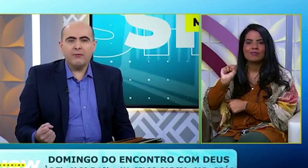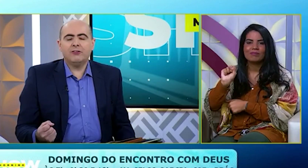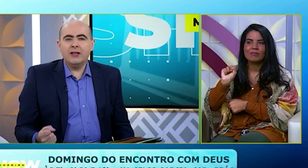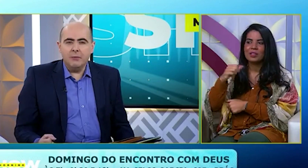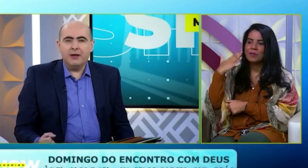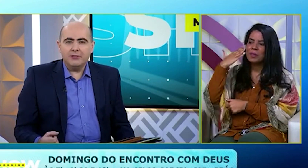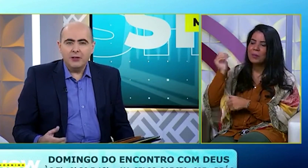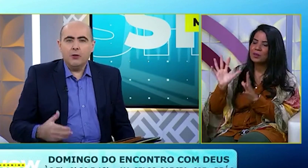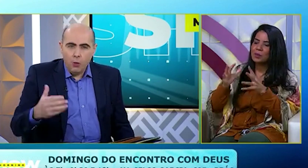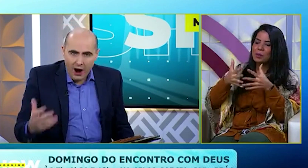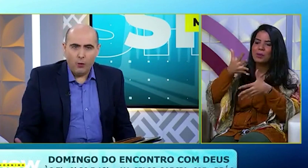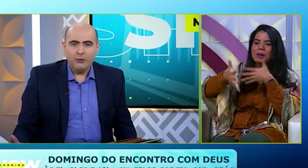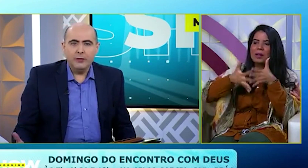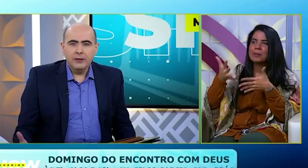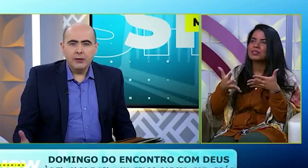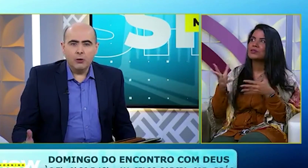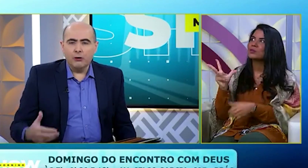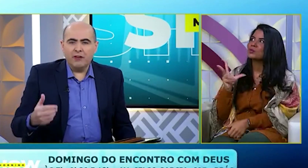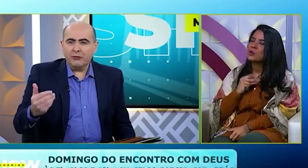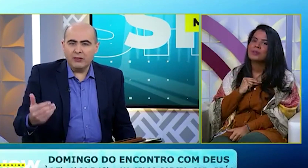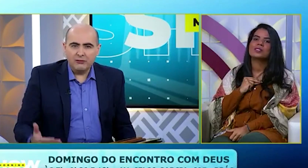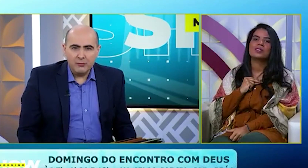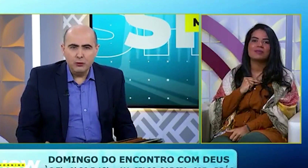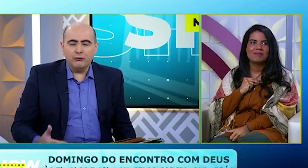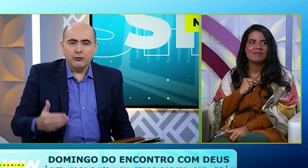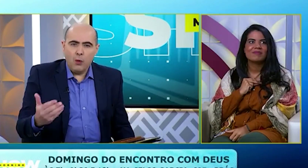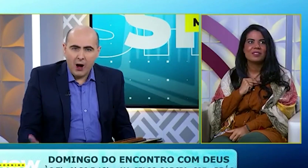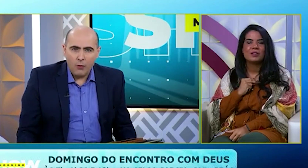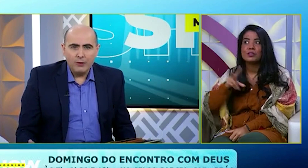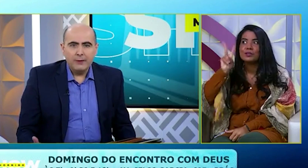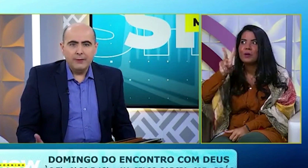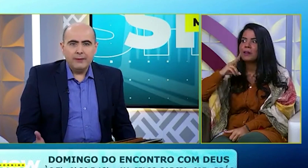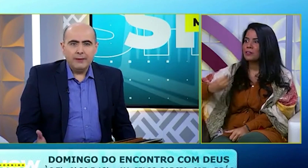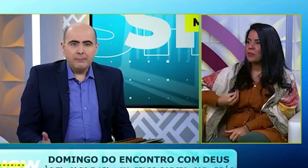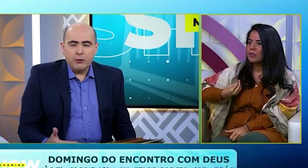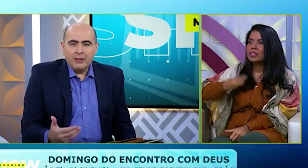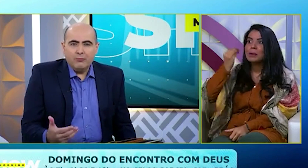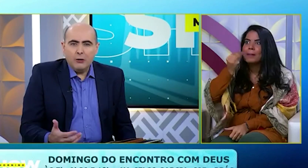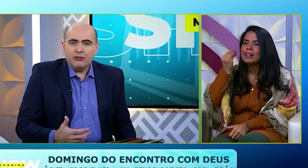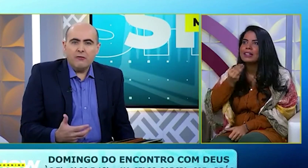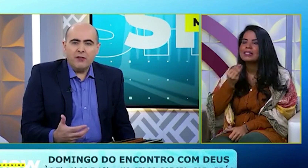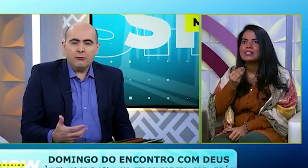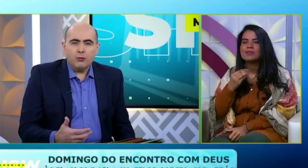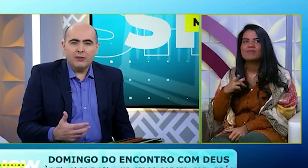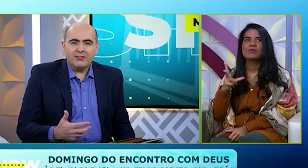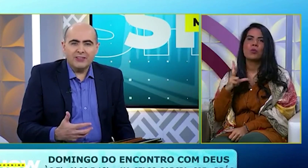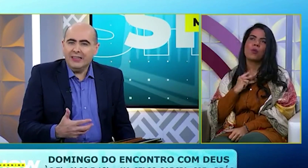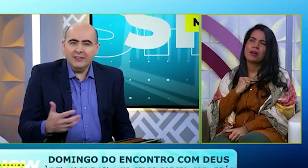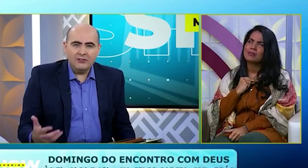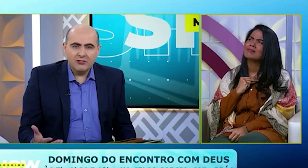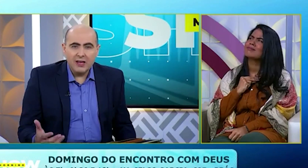do EVG Libras, Uau! Quando eu vejo Testemunhos, Uau! Porque Deus tem feito